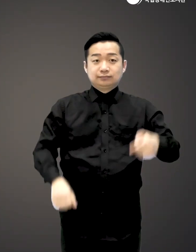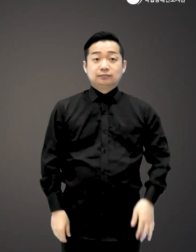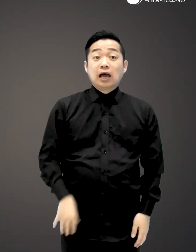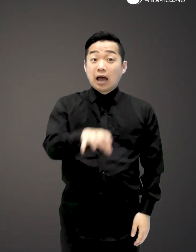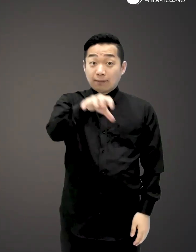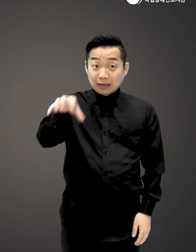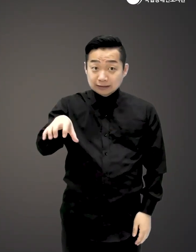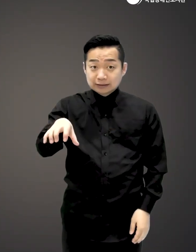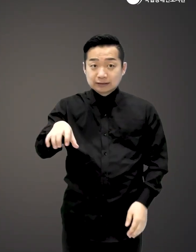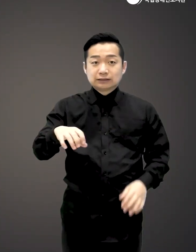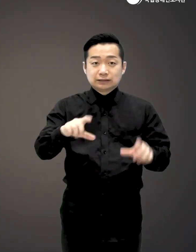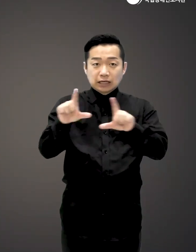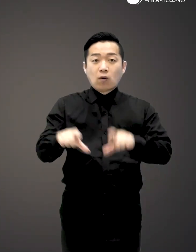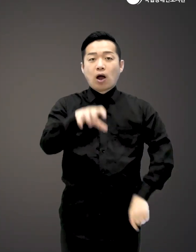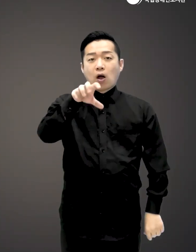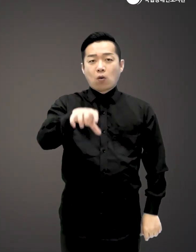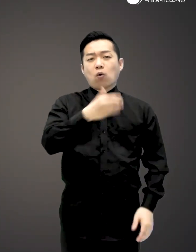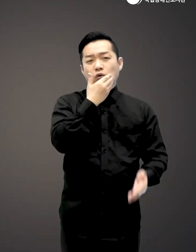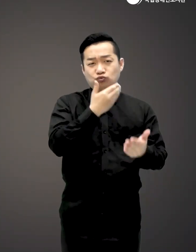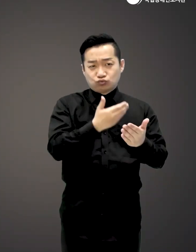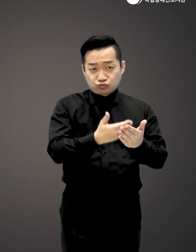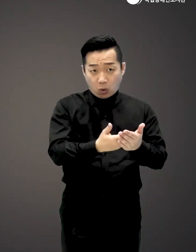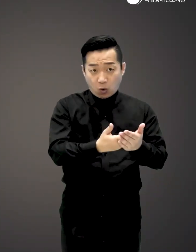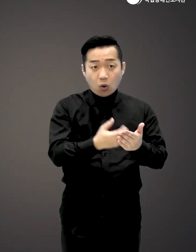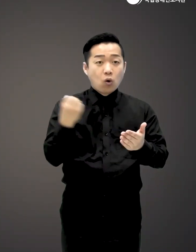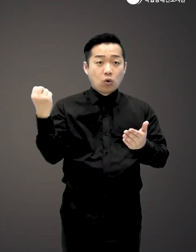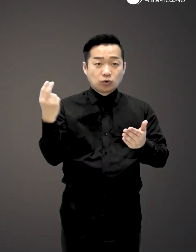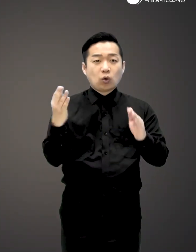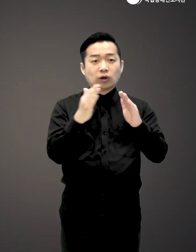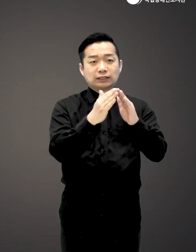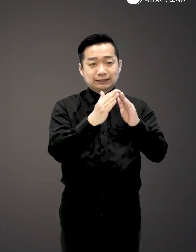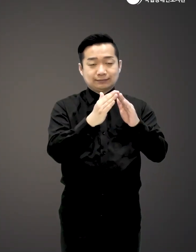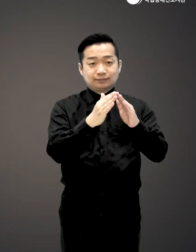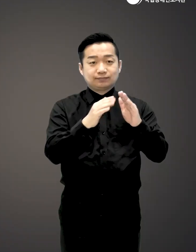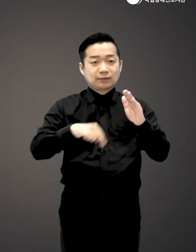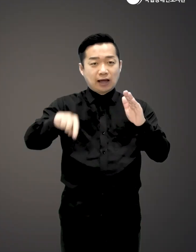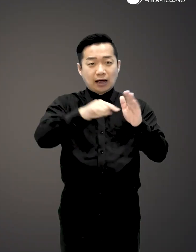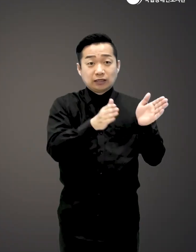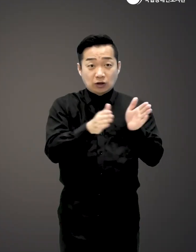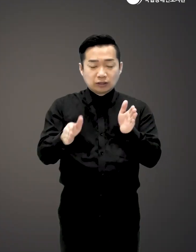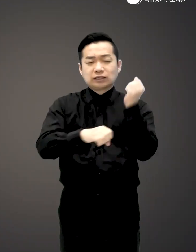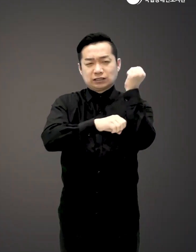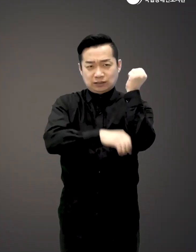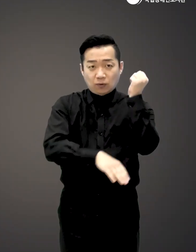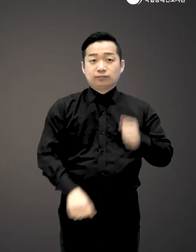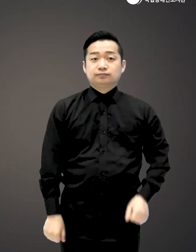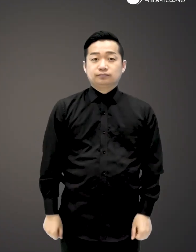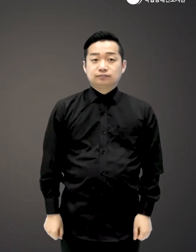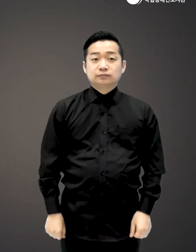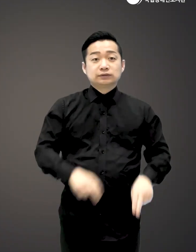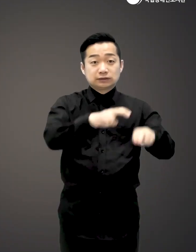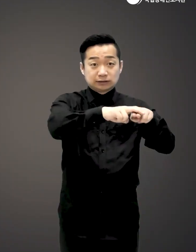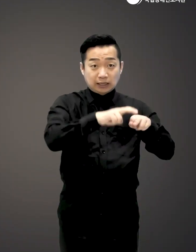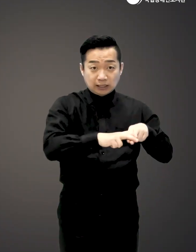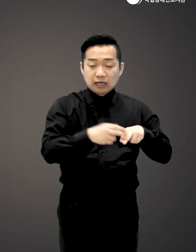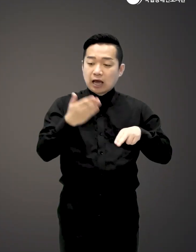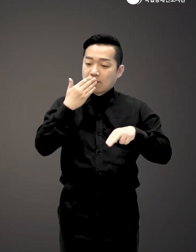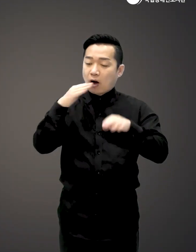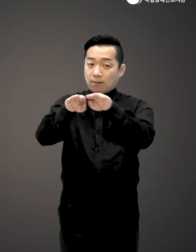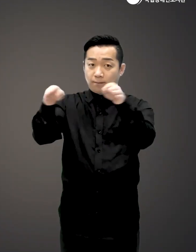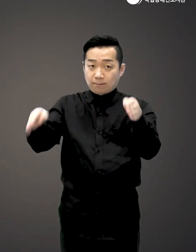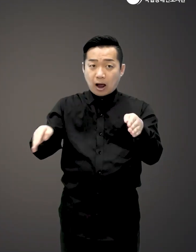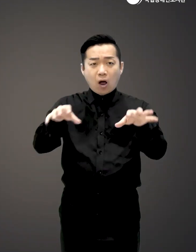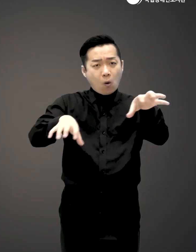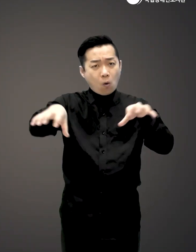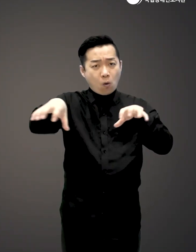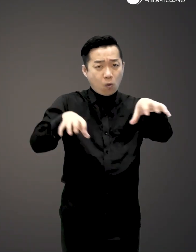배치는 생활 공간의 뼈대이자 인테리어에 기본이 되는 아주 중요한 기술인데요 소파와 식탁을 어떻게